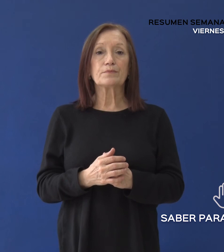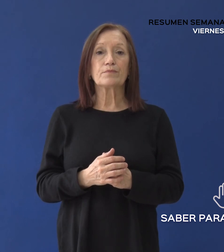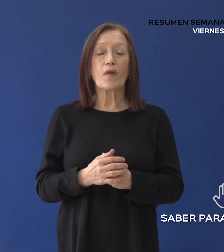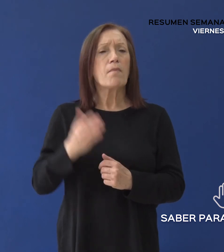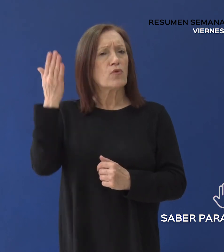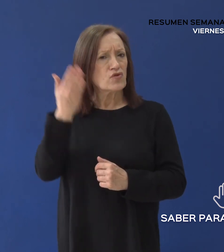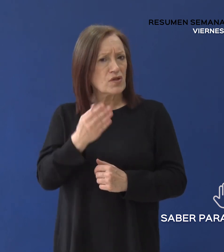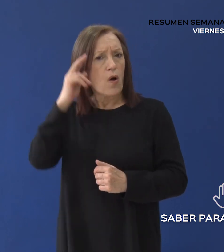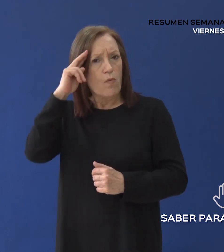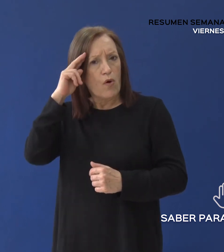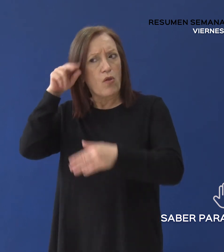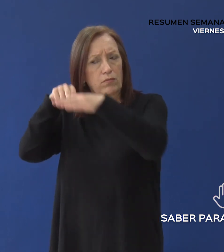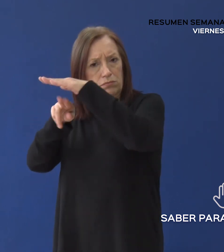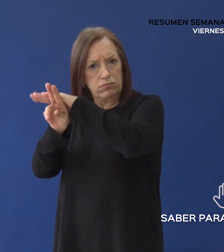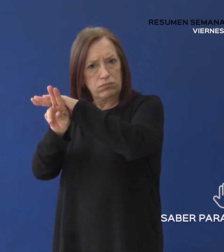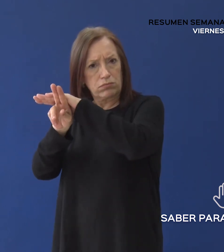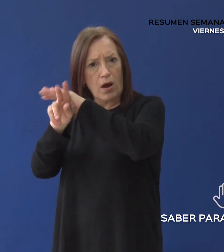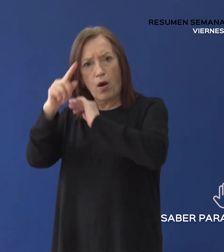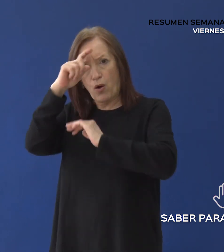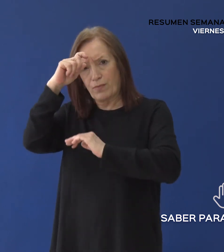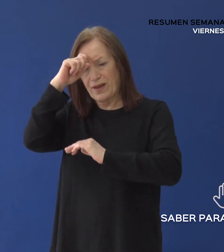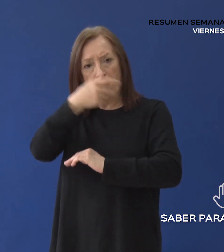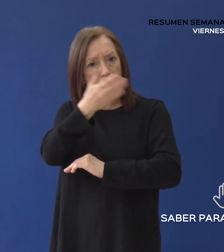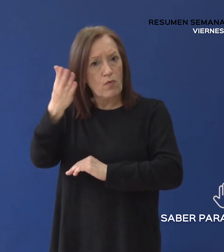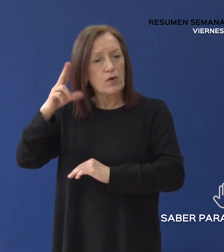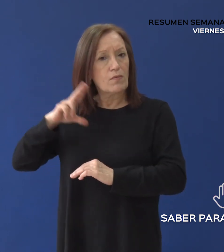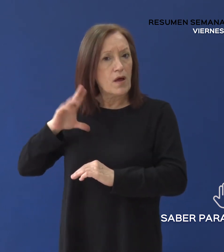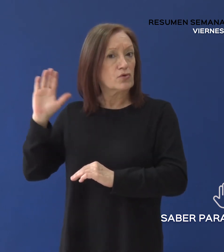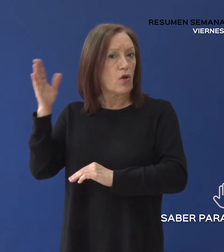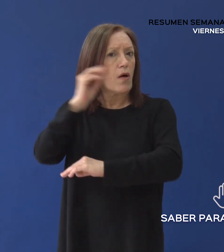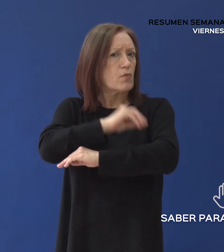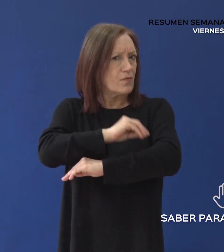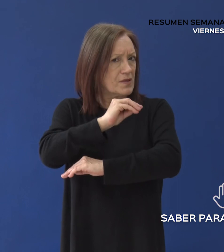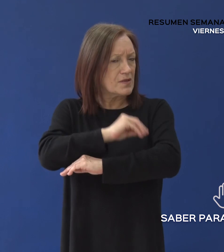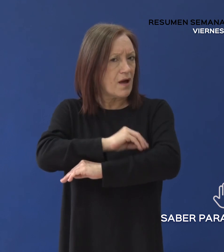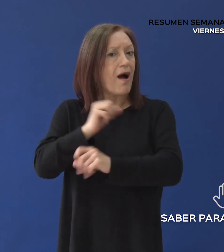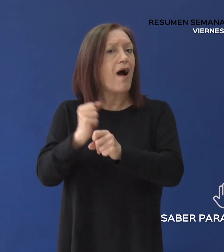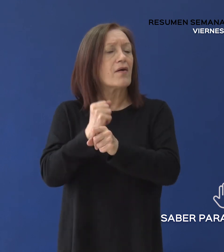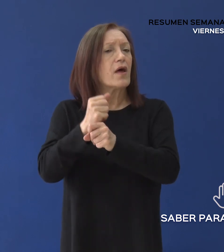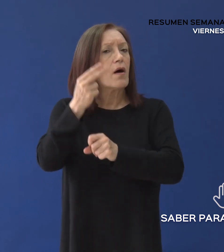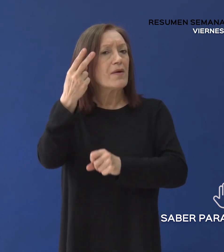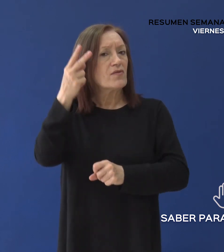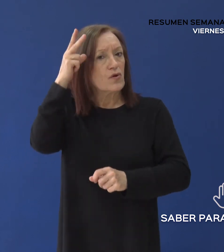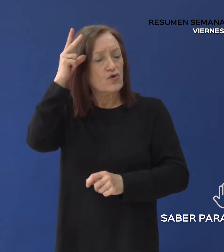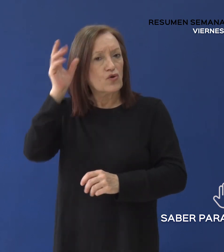porcentaje de ocupación de camas en servicios públicos y privados para la provincia El